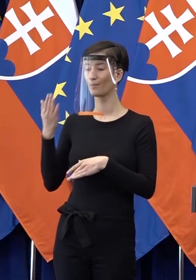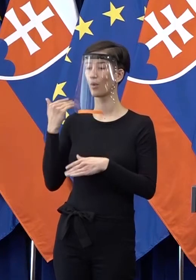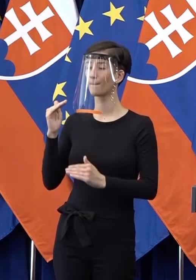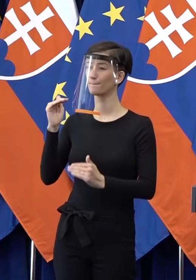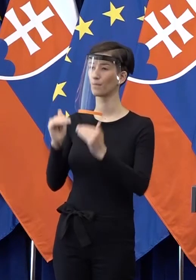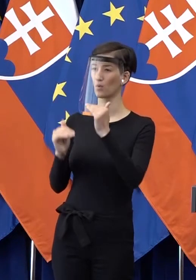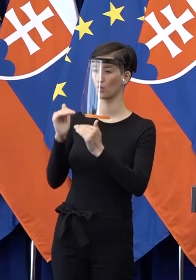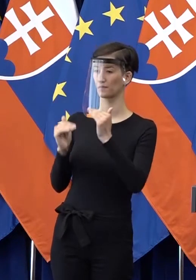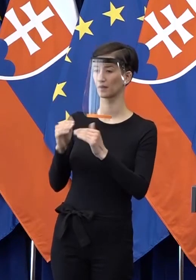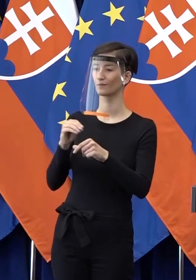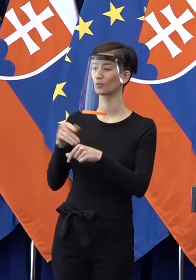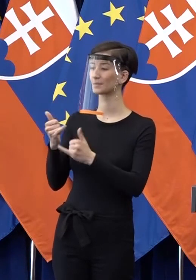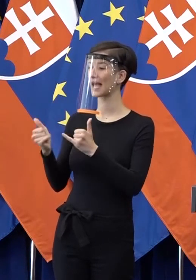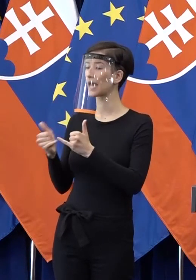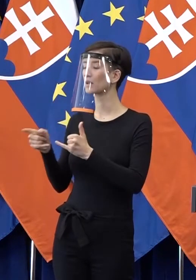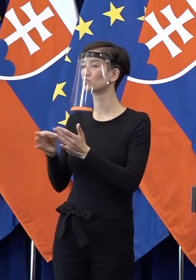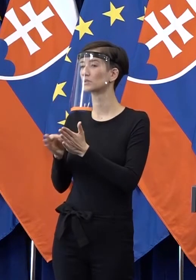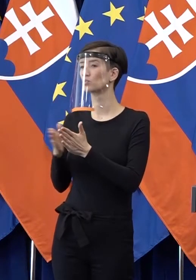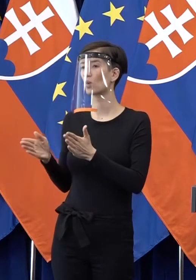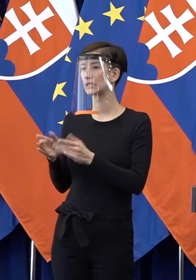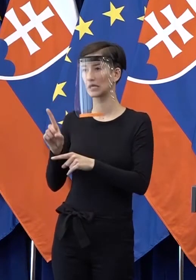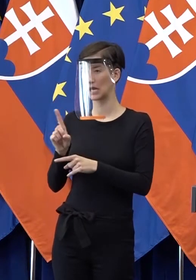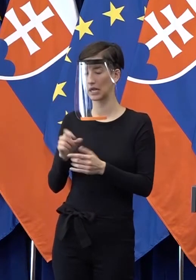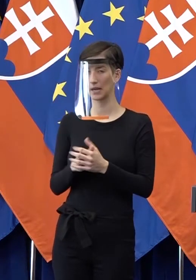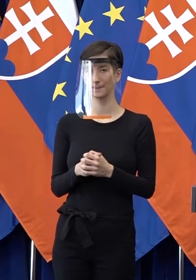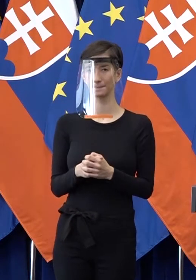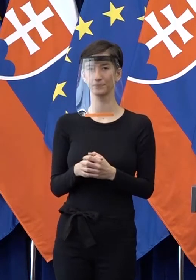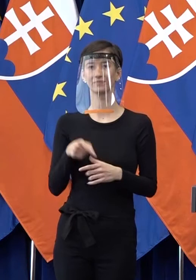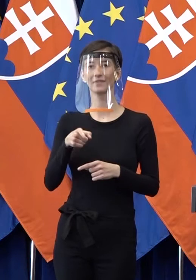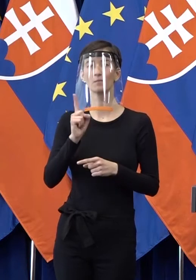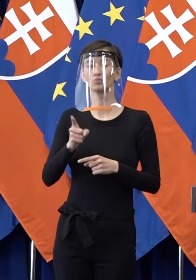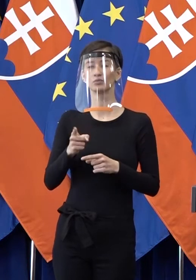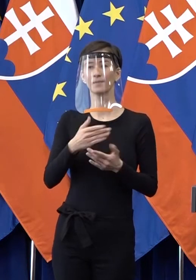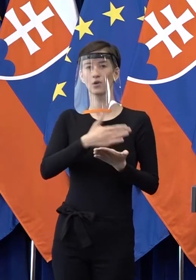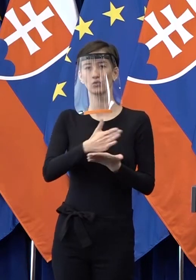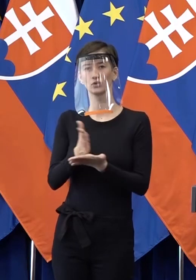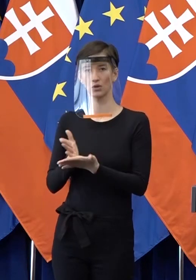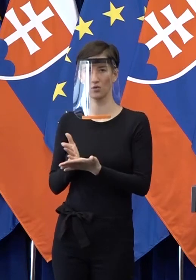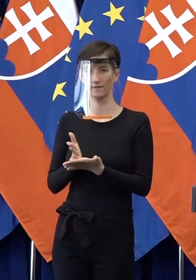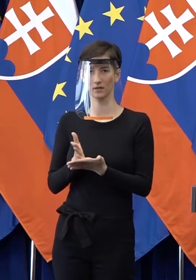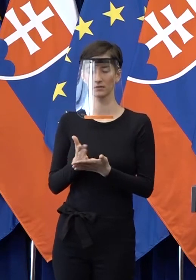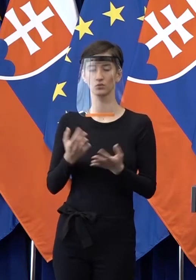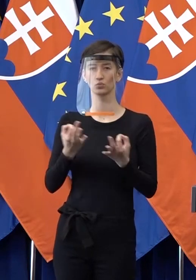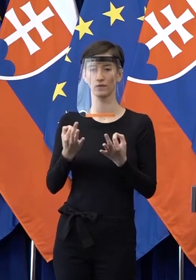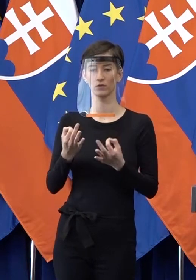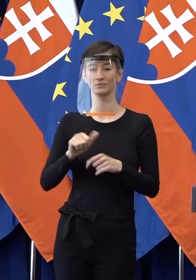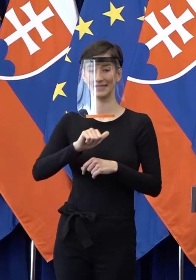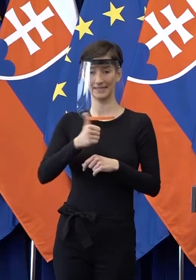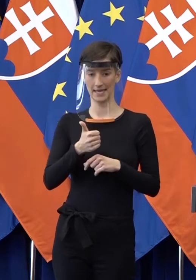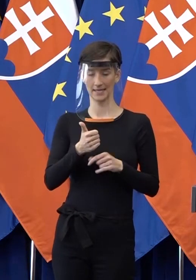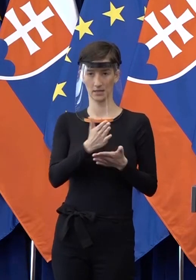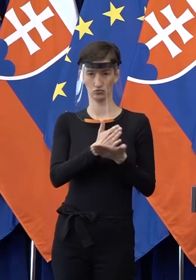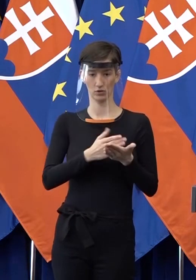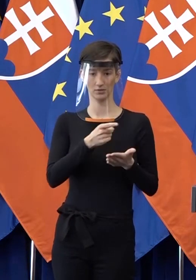ktorú avizujú jednotlivé krajiny. A tam treba veľmi dôsledne rozlišovať. Lebo jedna časť je tzv. cash pomoc. To